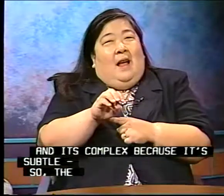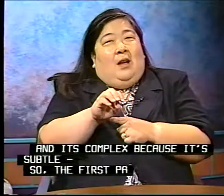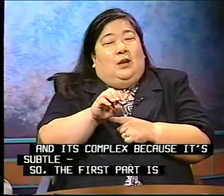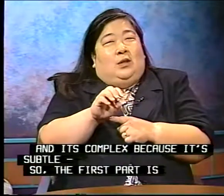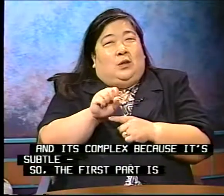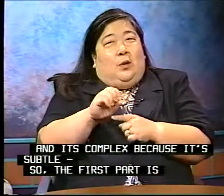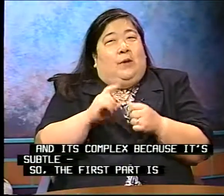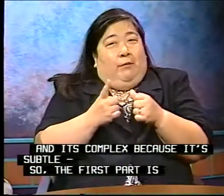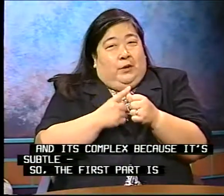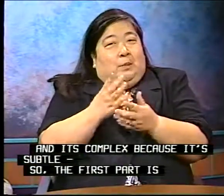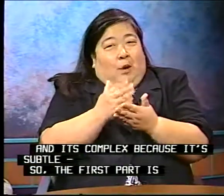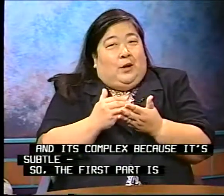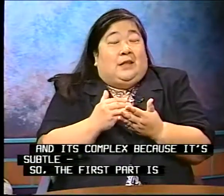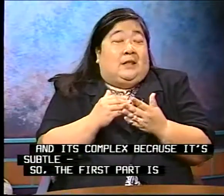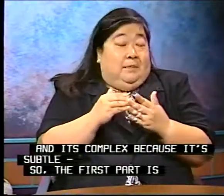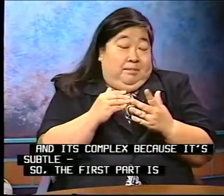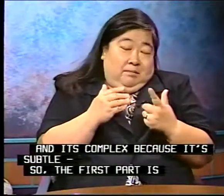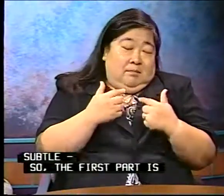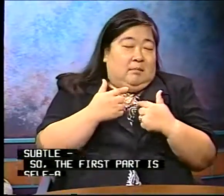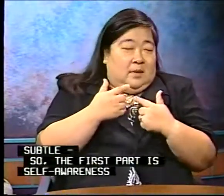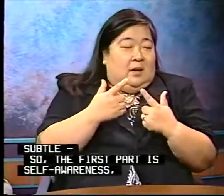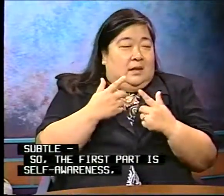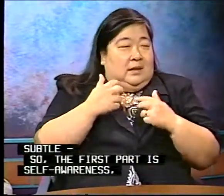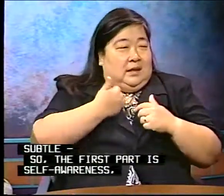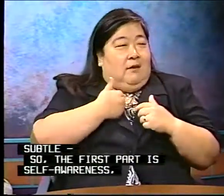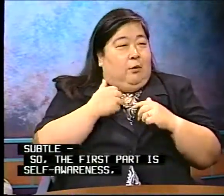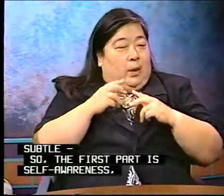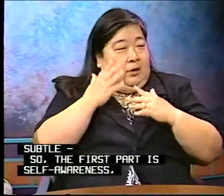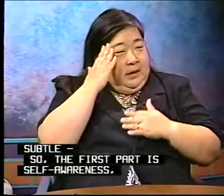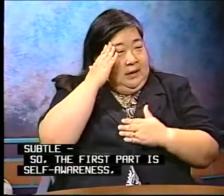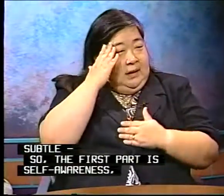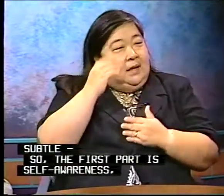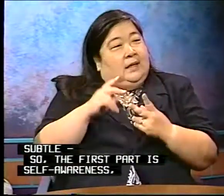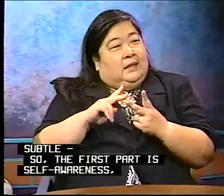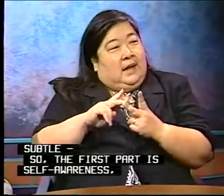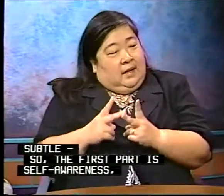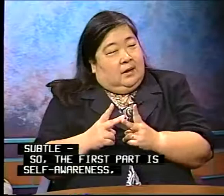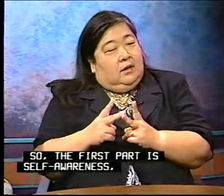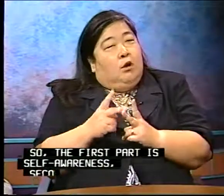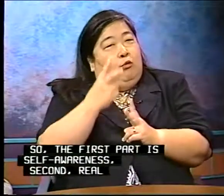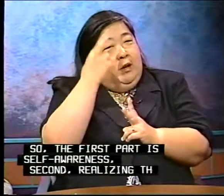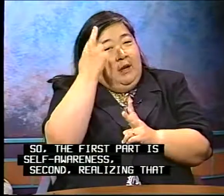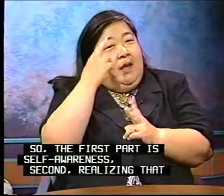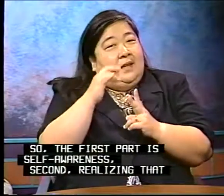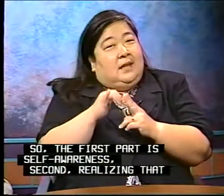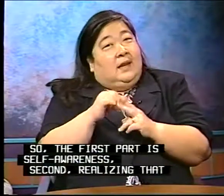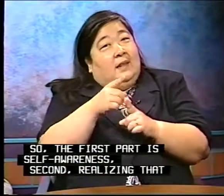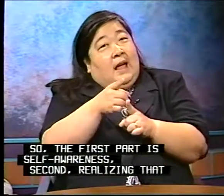So the first part is self-awareness. Second, realizing that